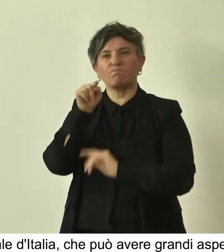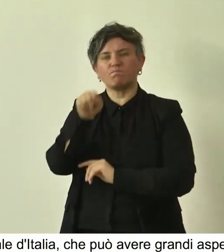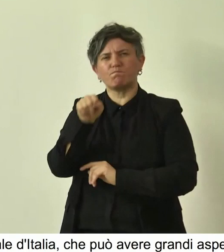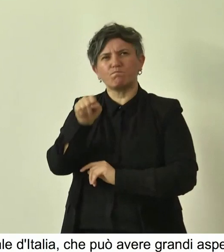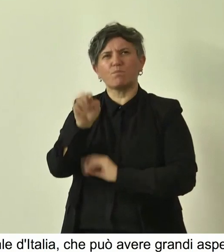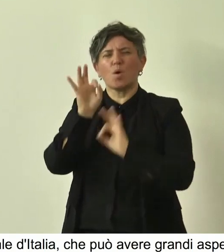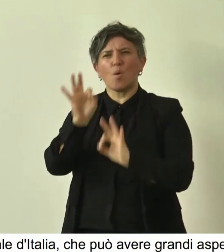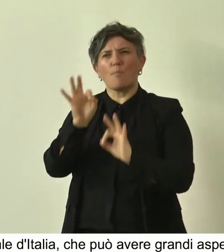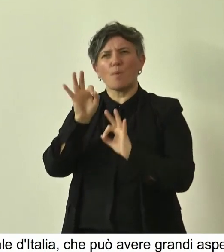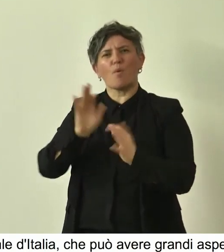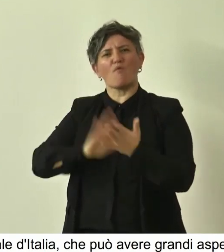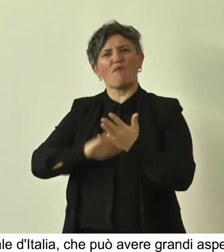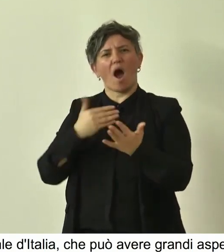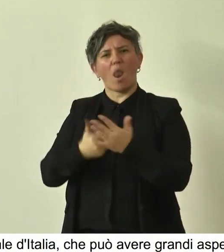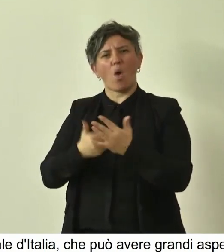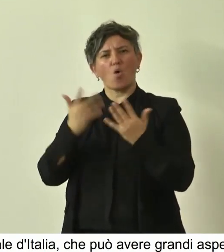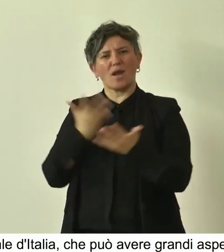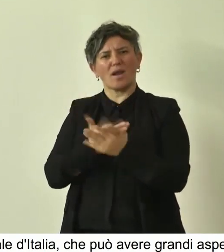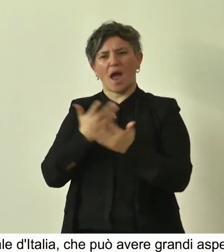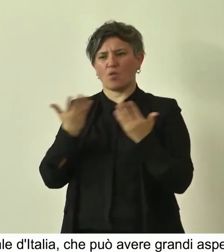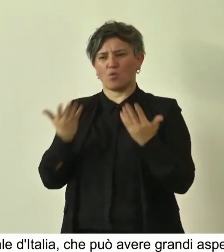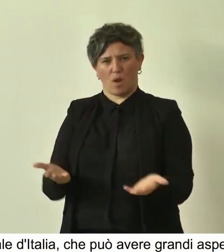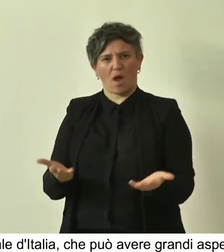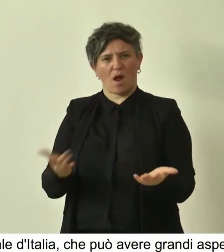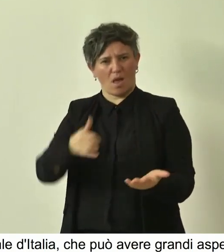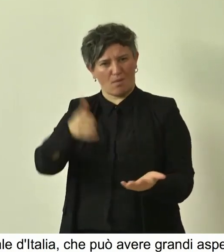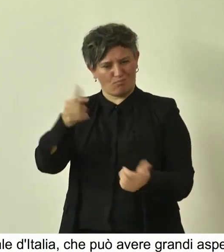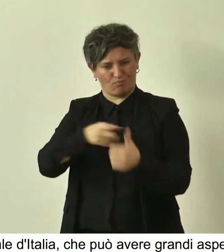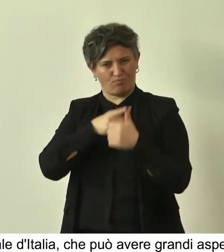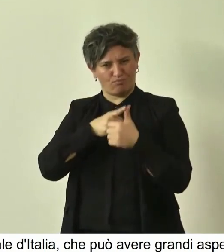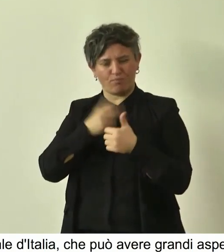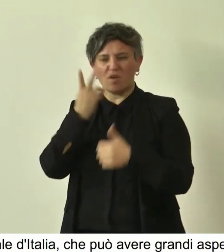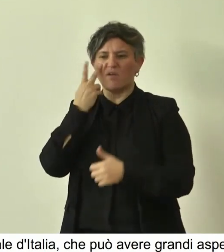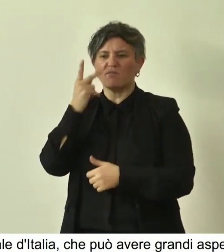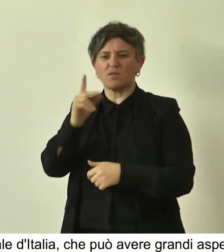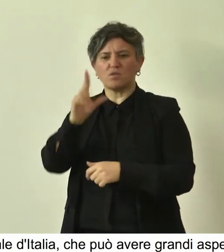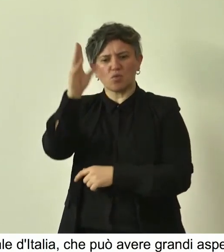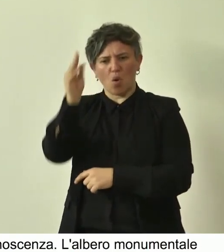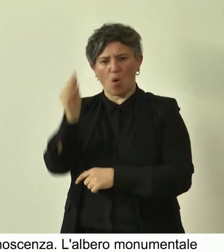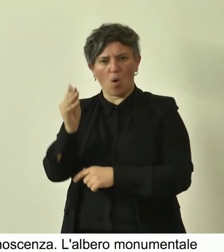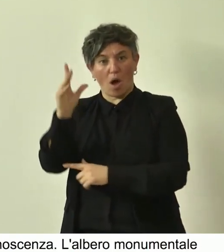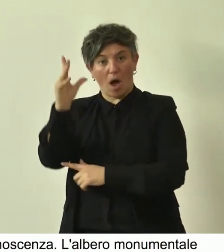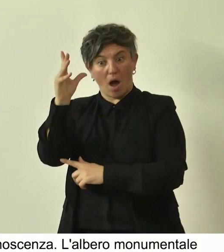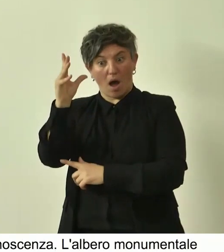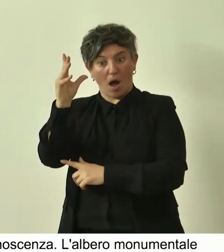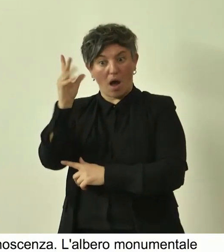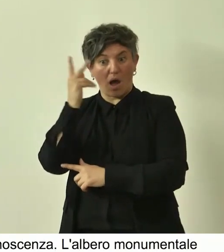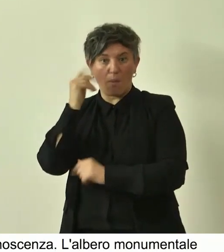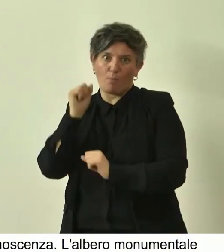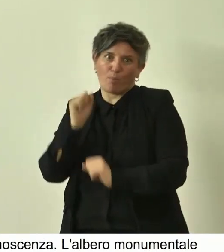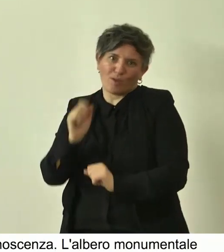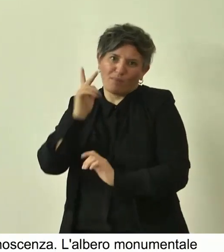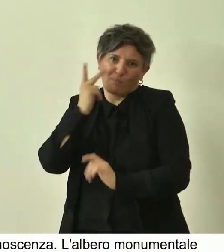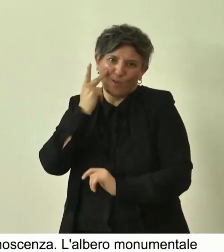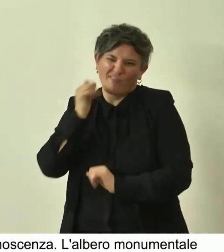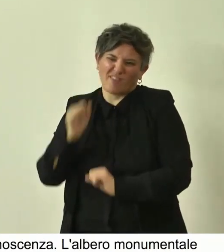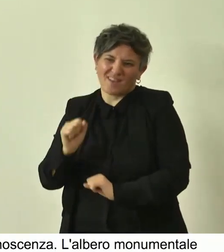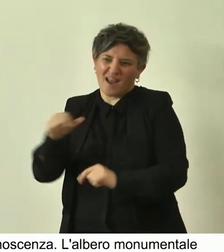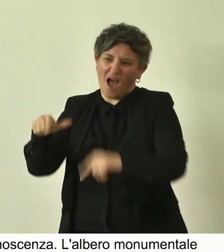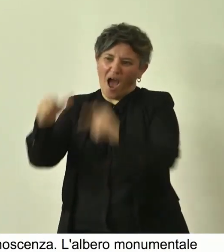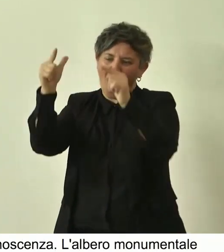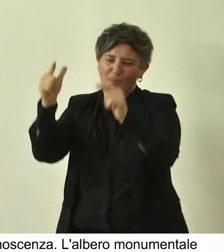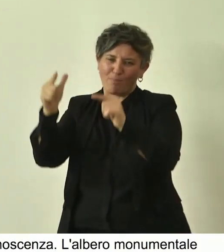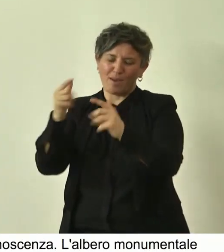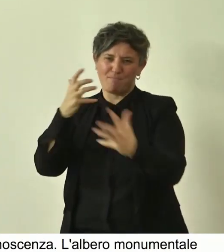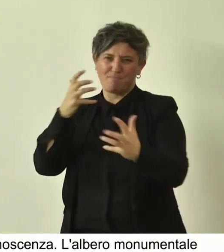naturalistico, abbiamo visto esemplari, avremmo potuto vedere esemplari spettacolari,